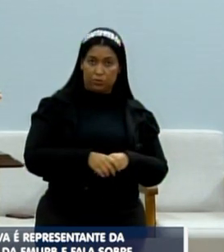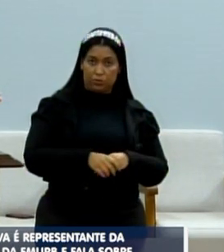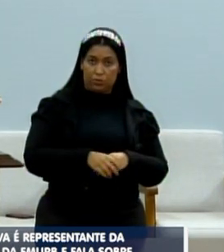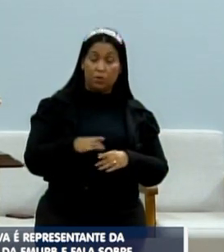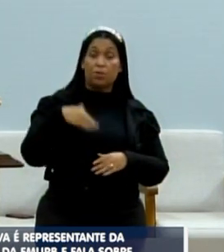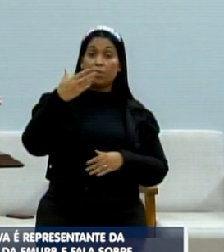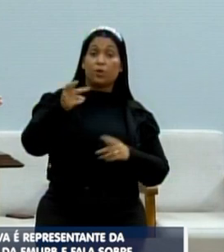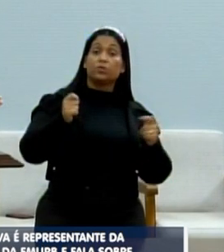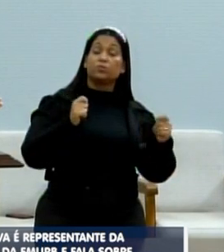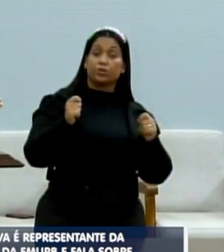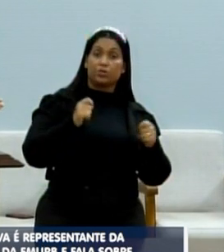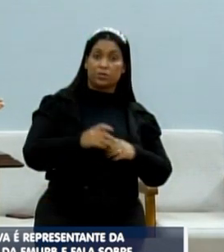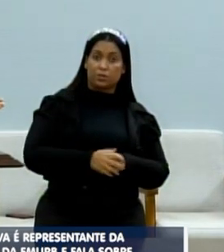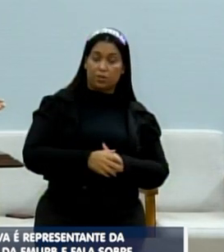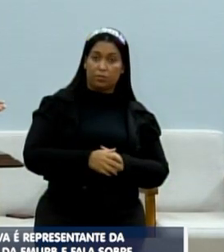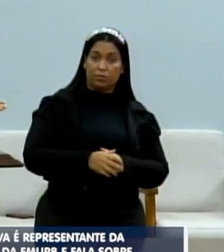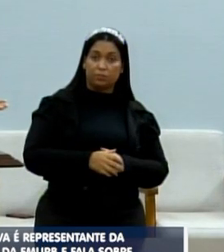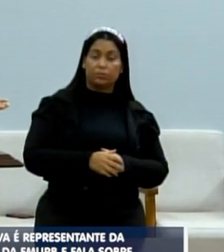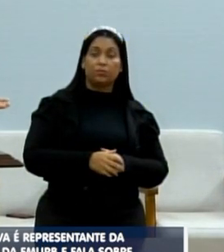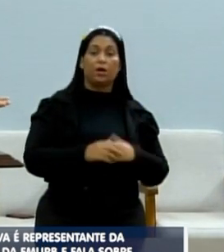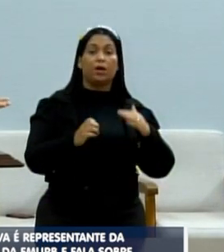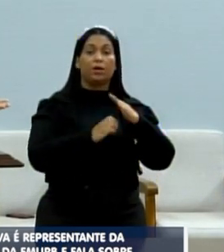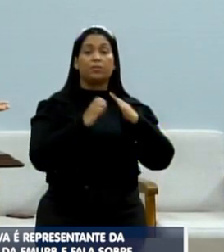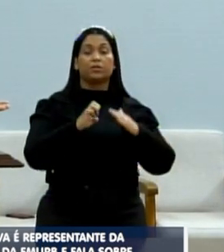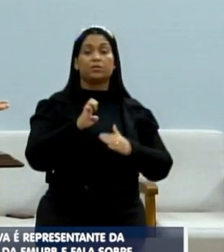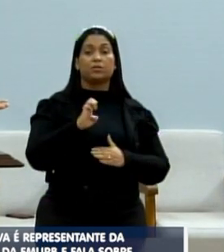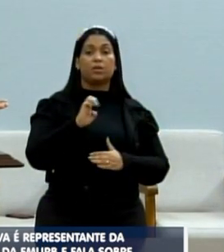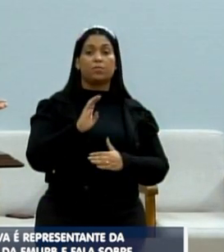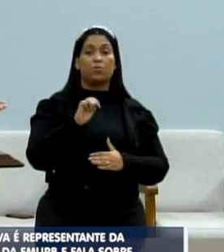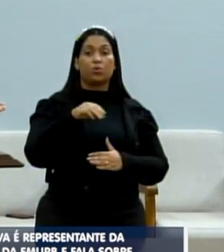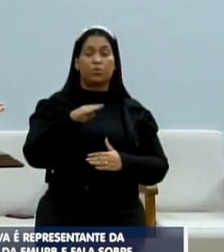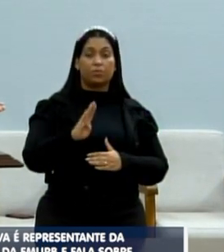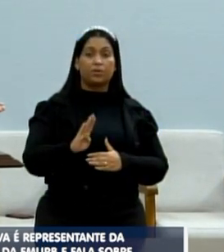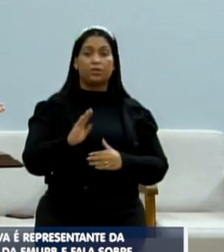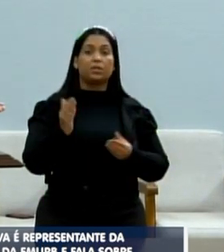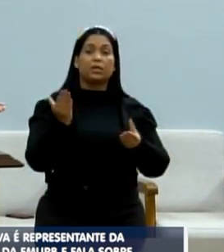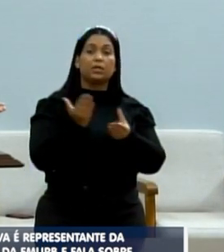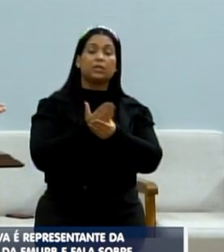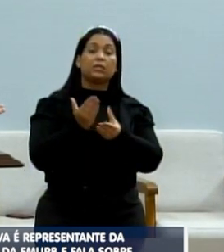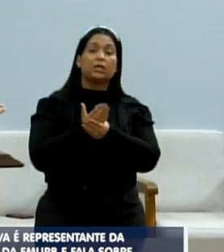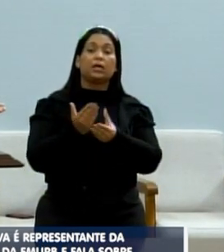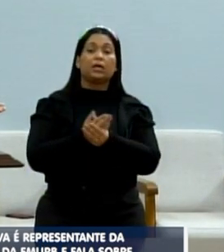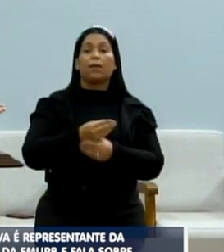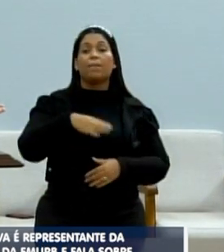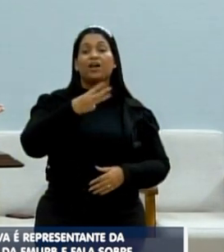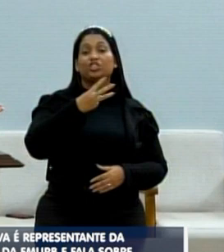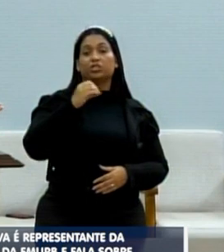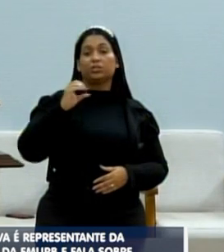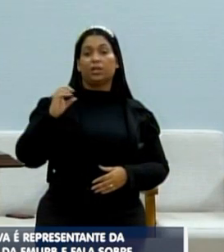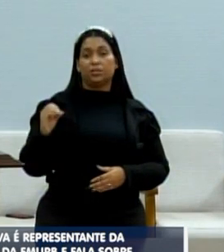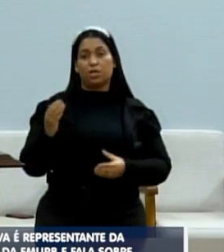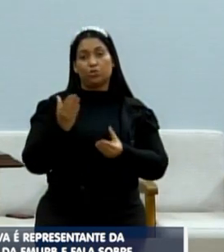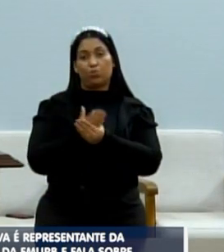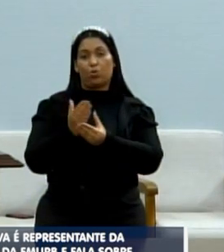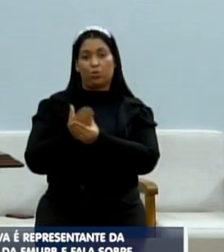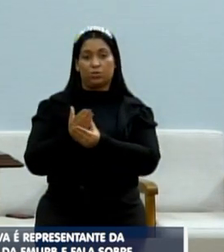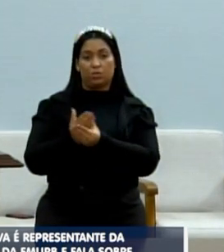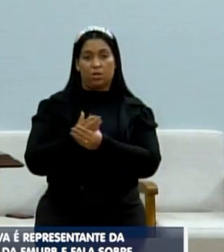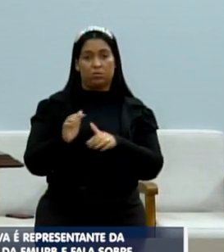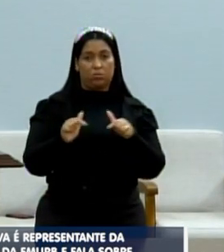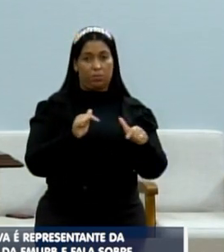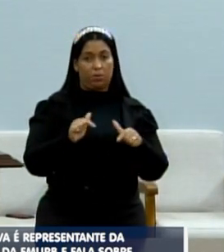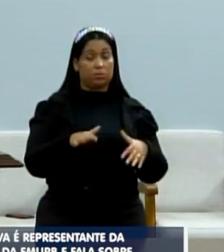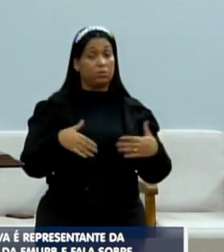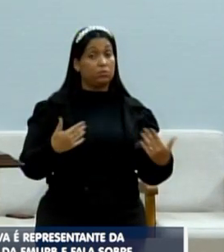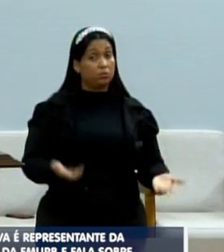próxima gestão? A EMURB agora tem mais de 300 ações trabalhistas, mais de 300 ações trabalhistas. Vai